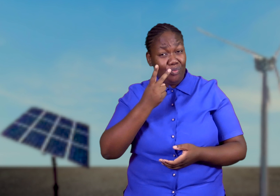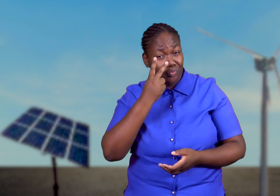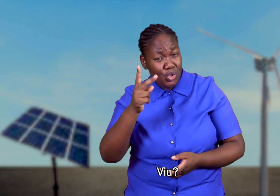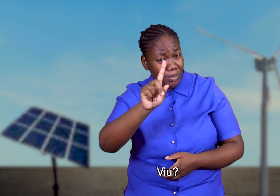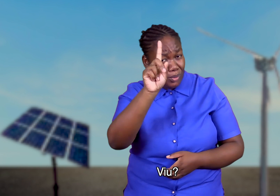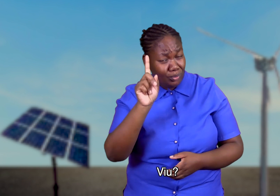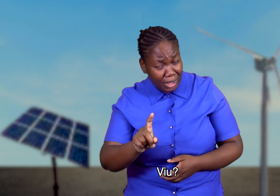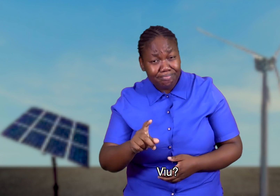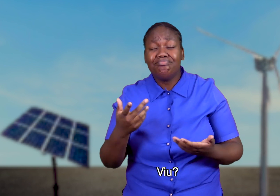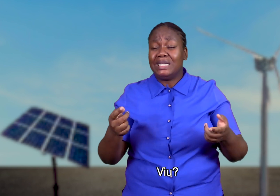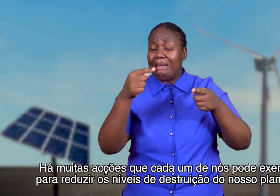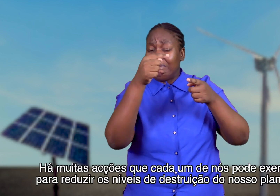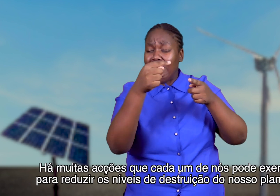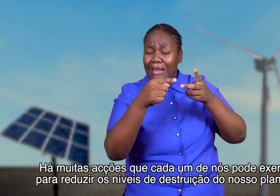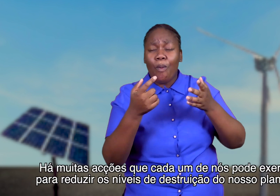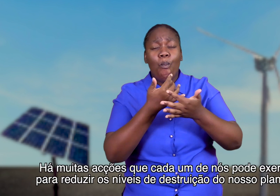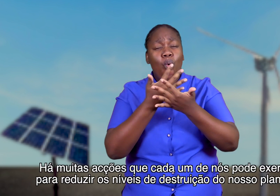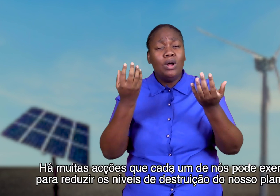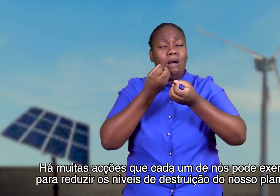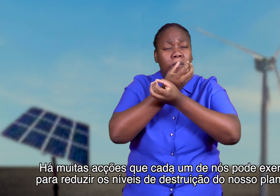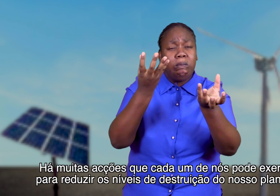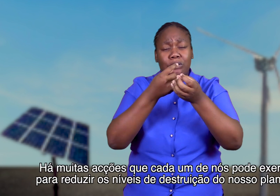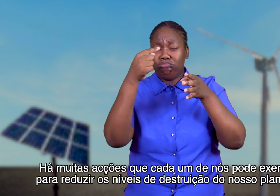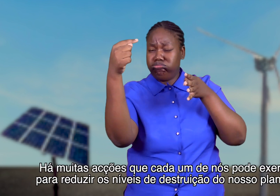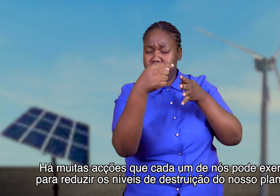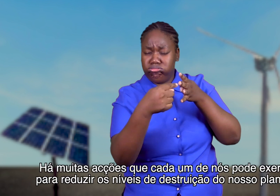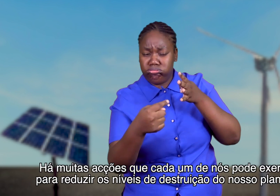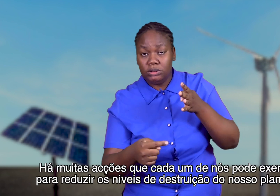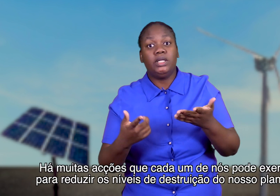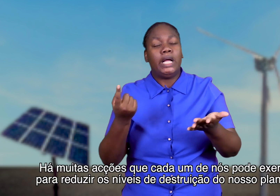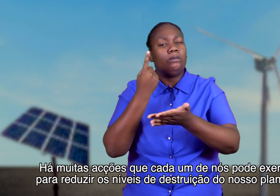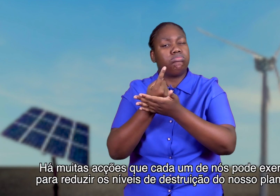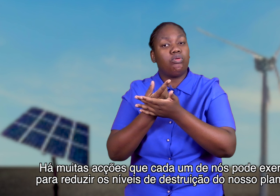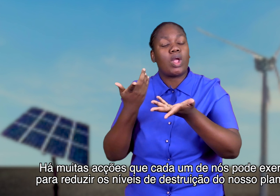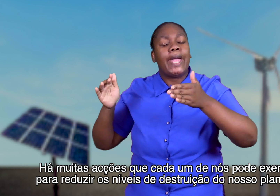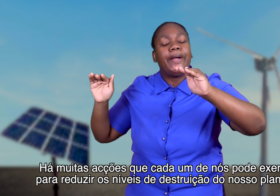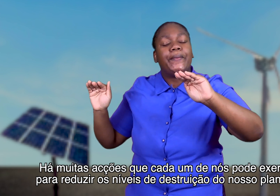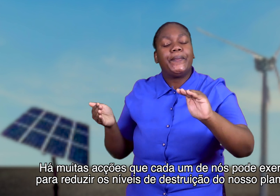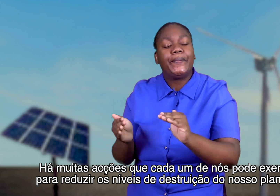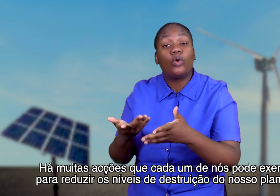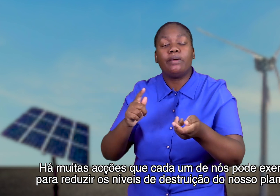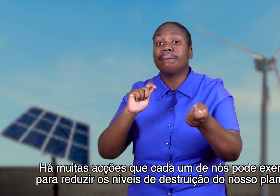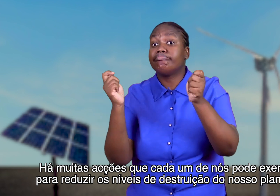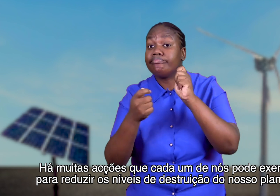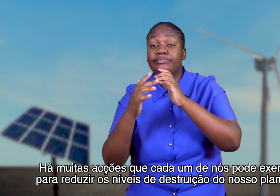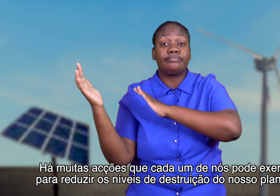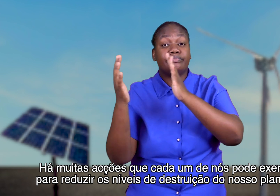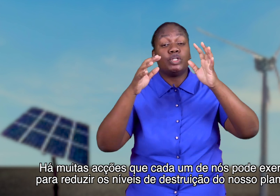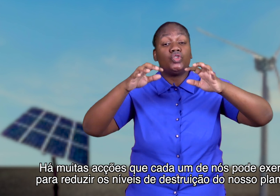Viu? Há muitas ações que cada um de nós pode exercer para reduzir os níveis